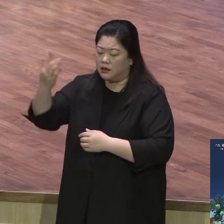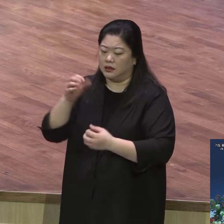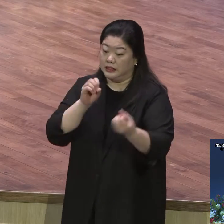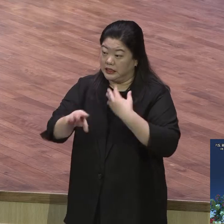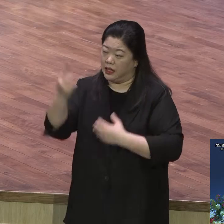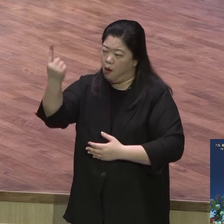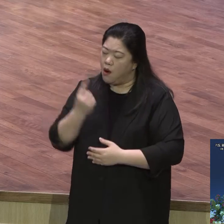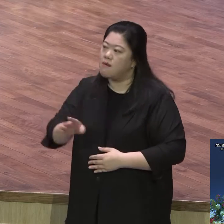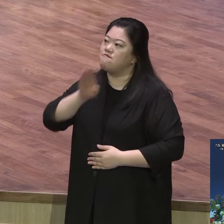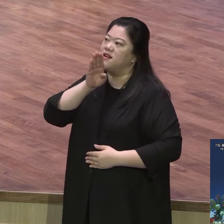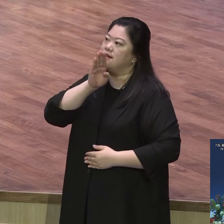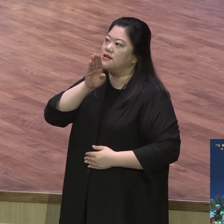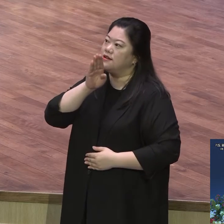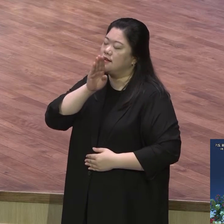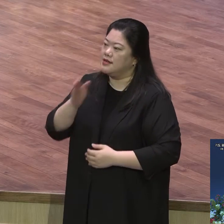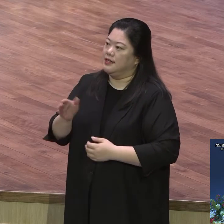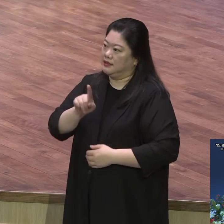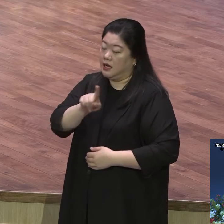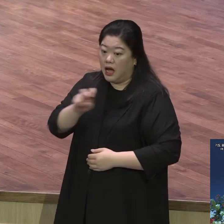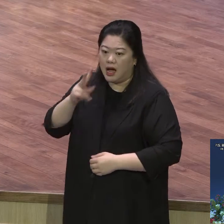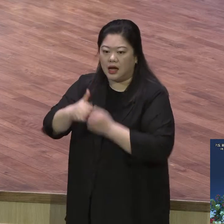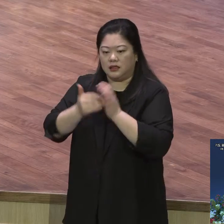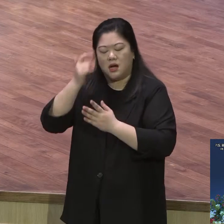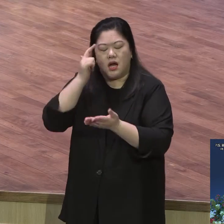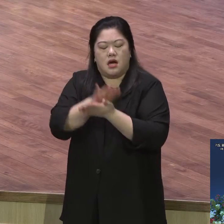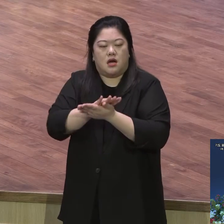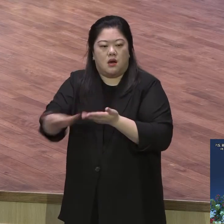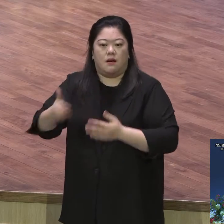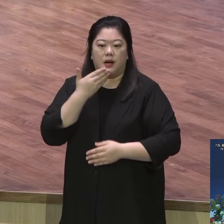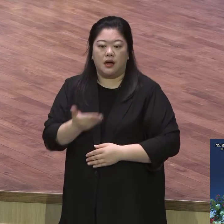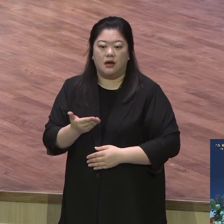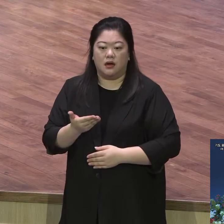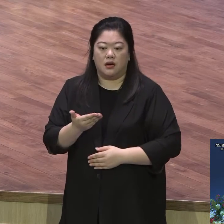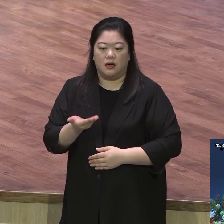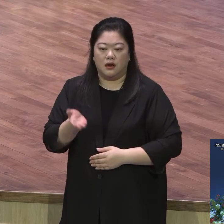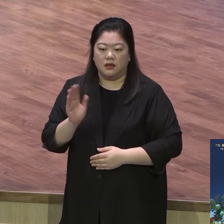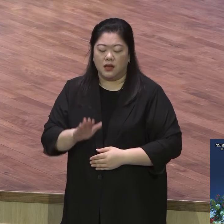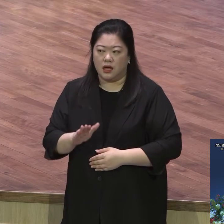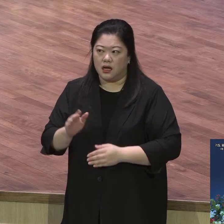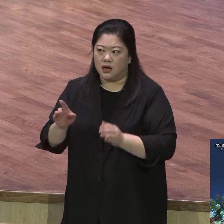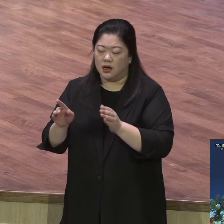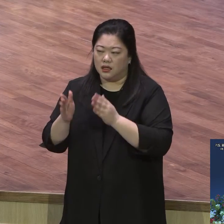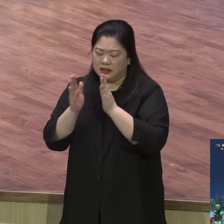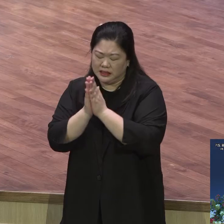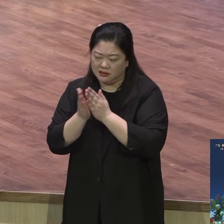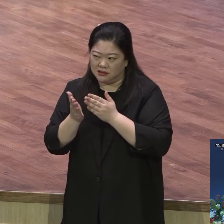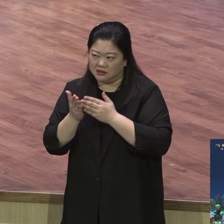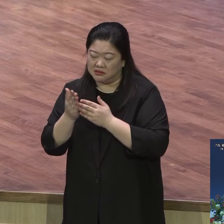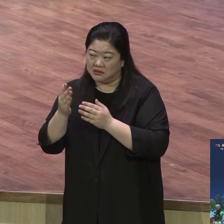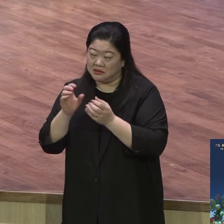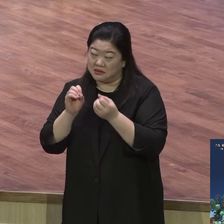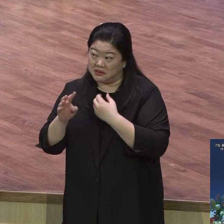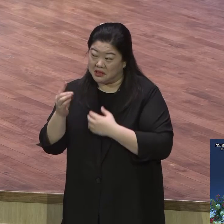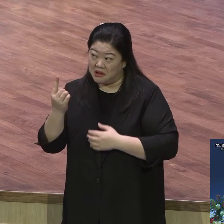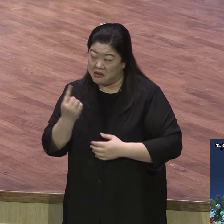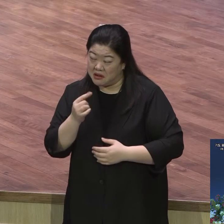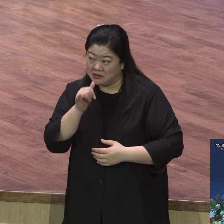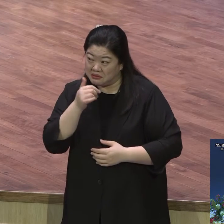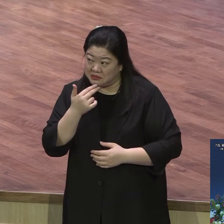주저주저하고. 사단파비야. 그냥 뭐. 그야말로 흔들리는 갈대처럼 말이에요. 흔들흔들한단 말이에요.